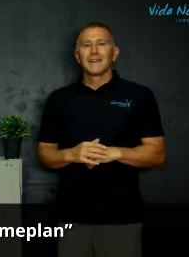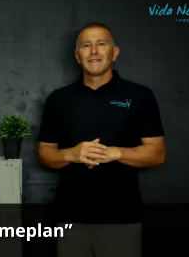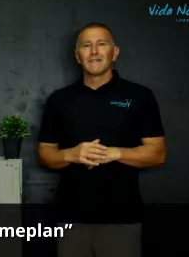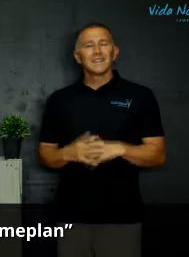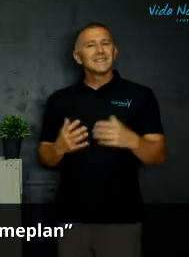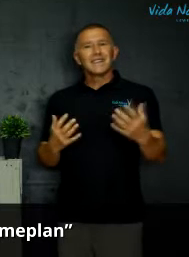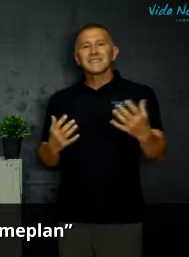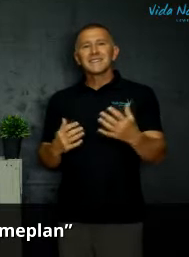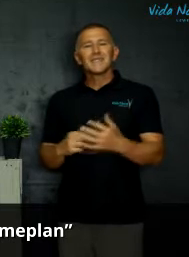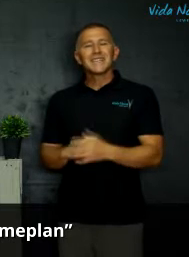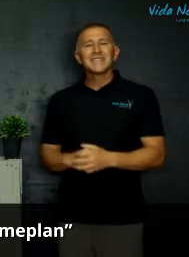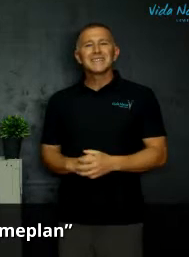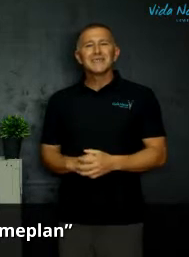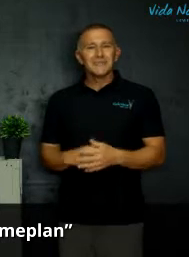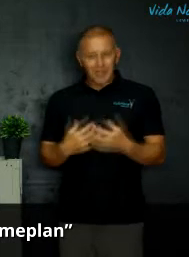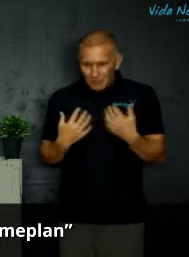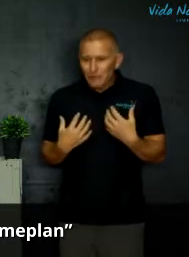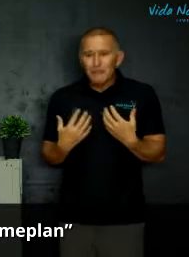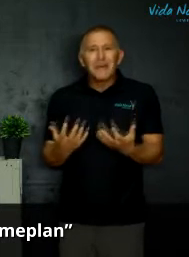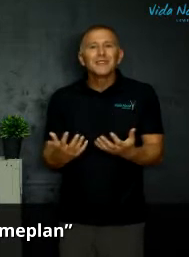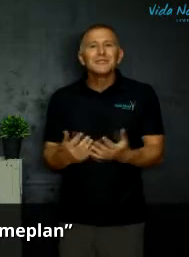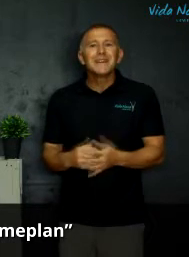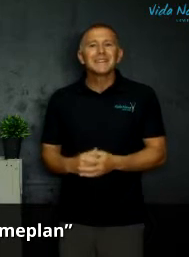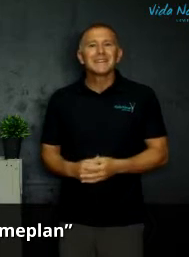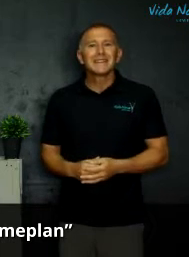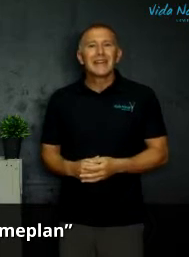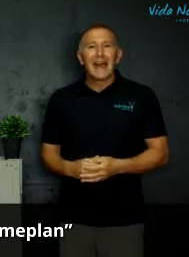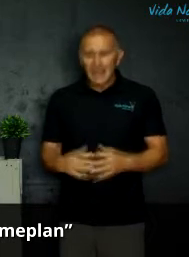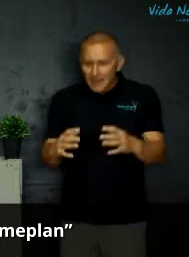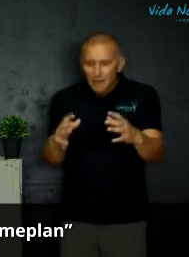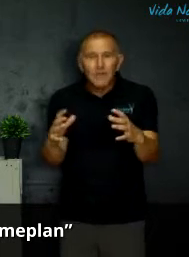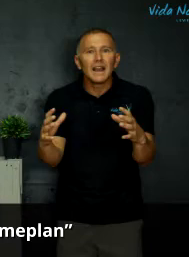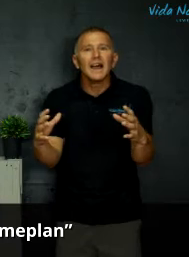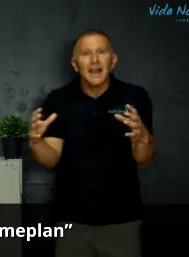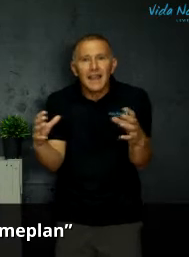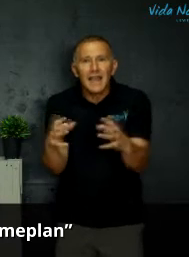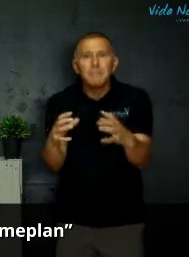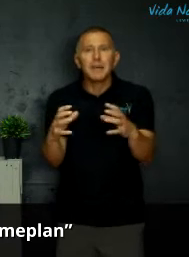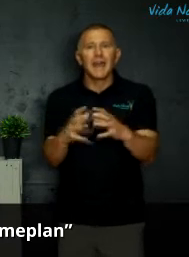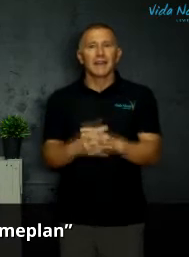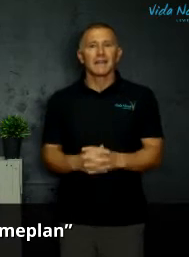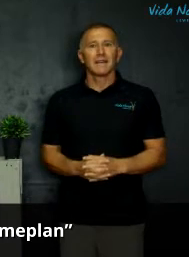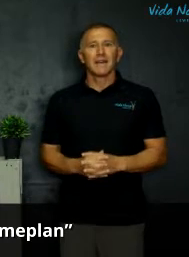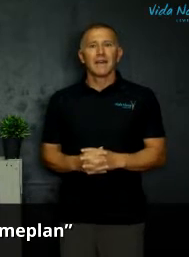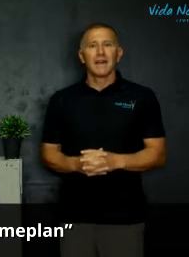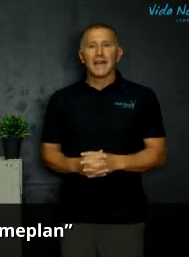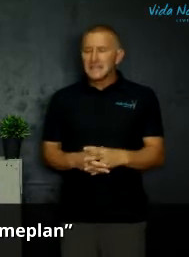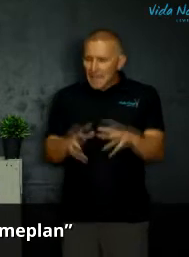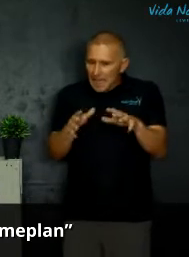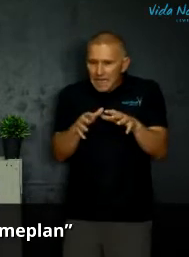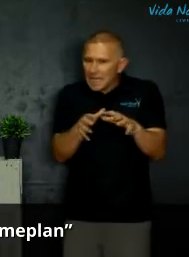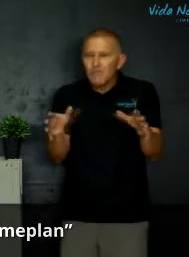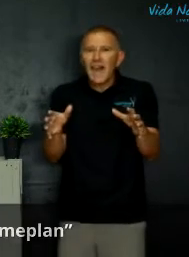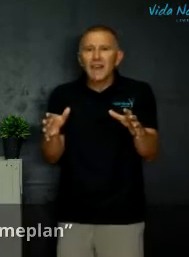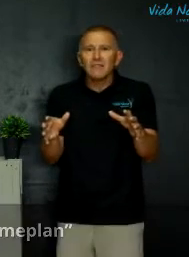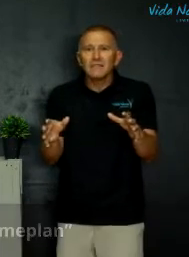wat is die eerste ding wat Jesus doen dit voel vir my doen dit hy geef hulle a game plan hy sê in die wereld